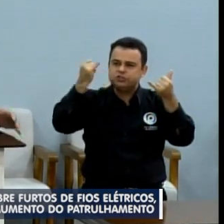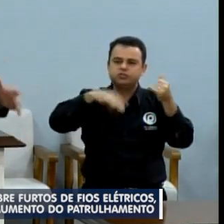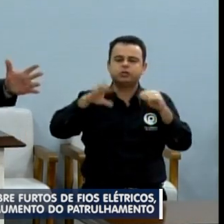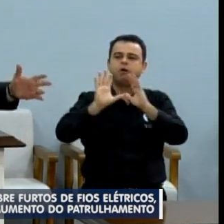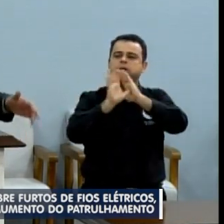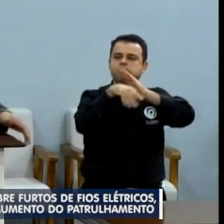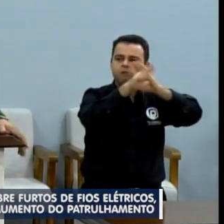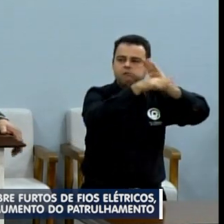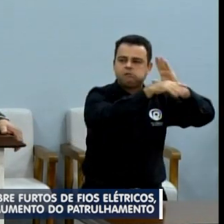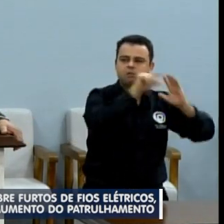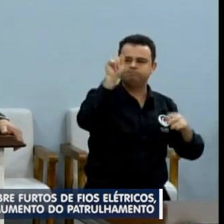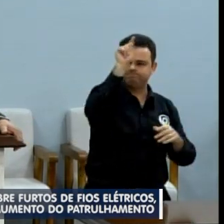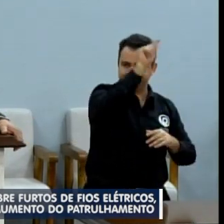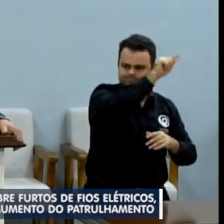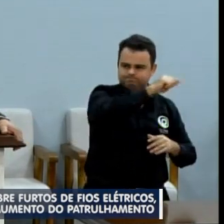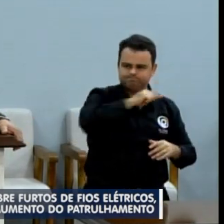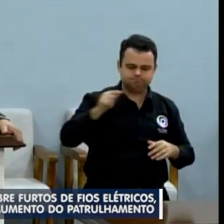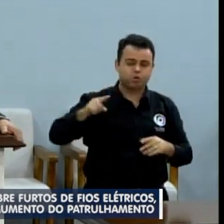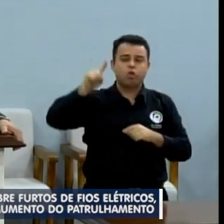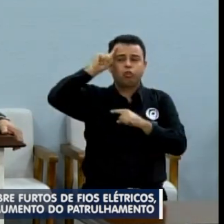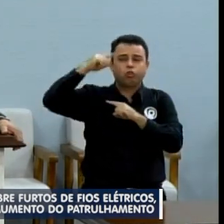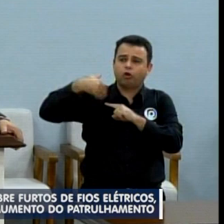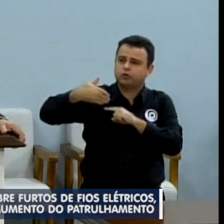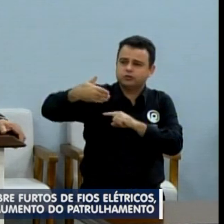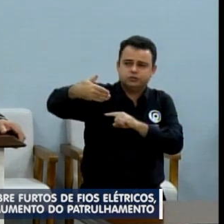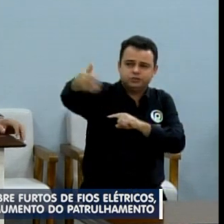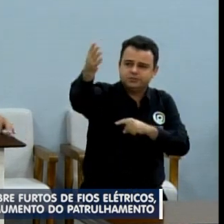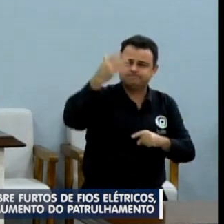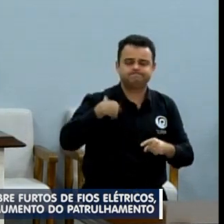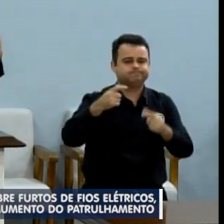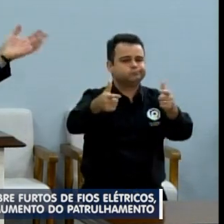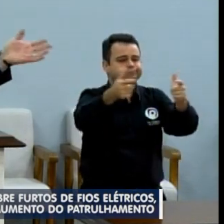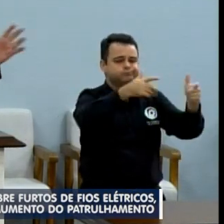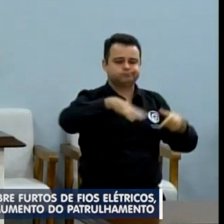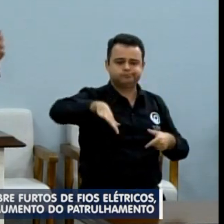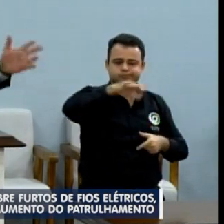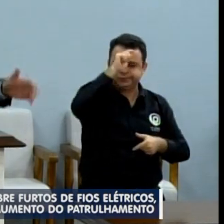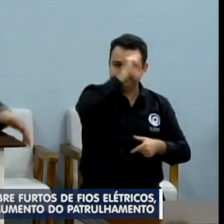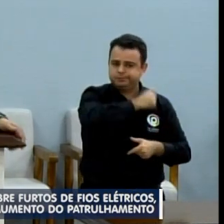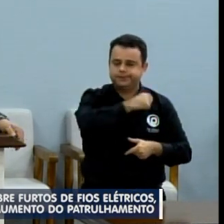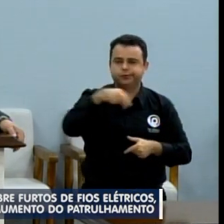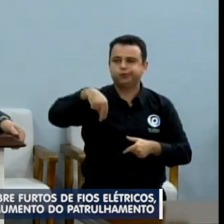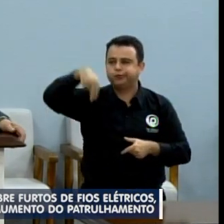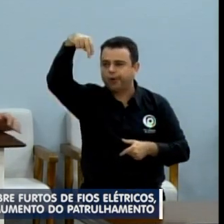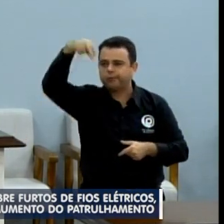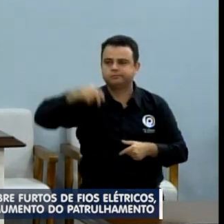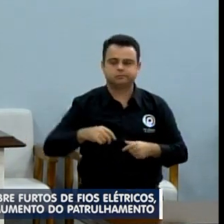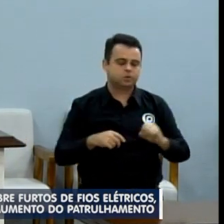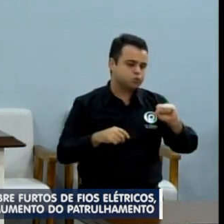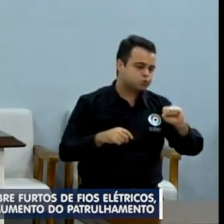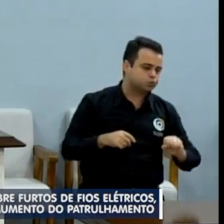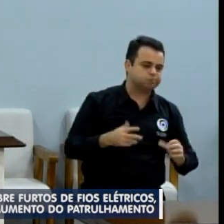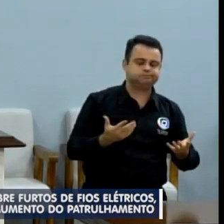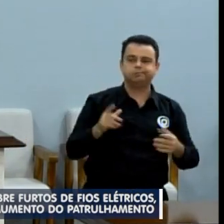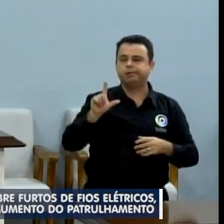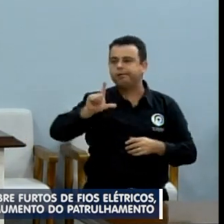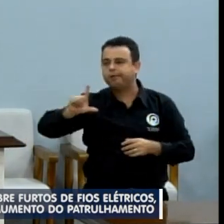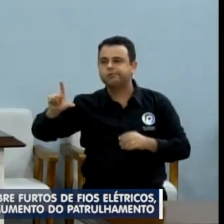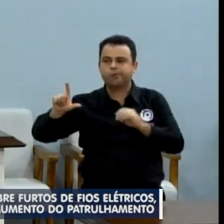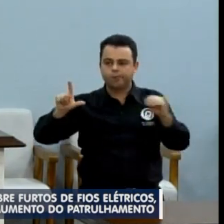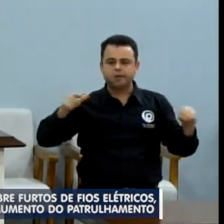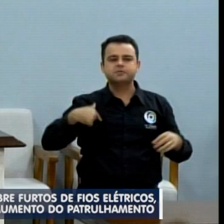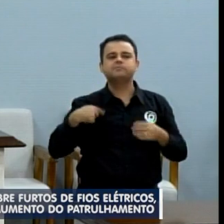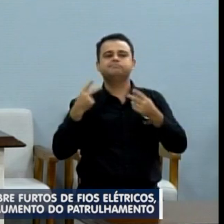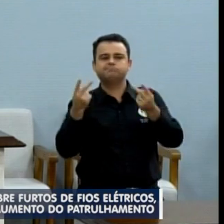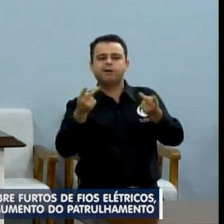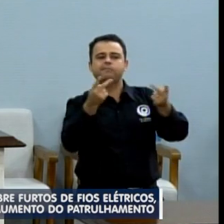Várias pessoas são vítimas diariamente na nossa cidade, nos bairros de norte a sul, de leste a oeste, hoje eu fui também e eu